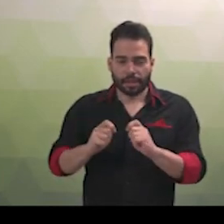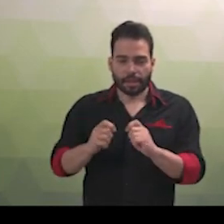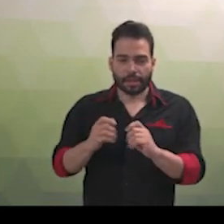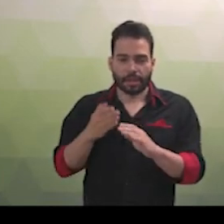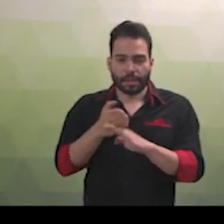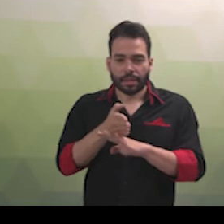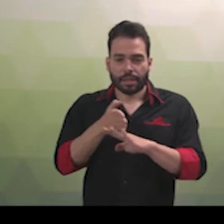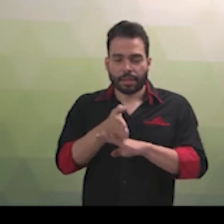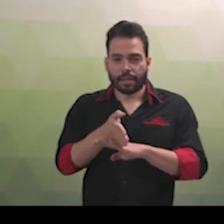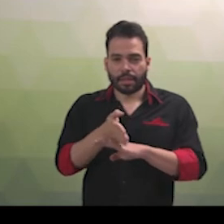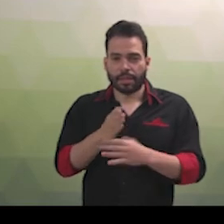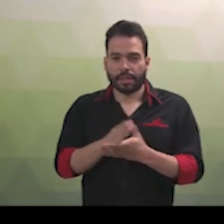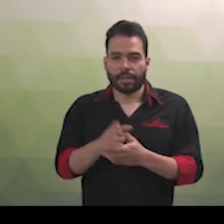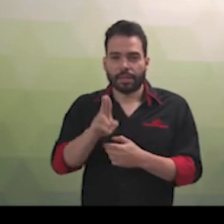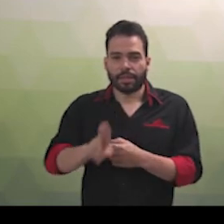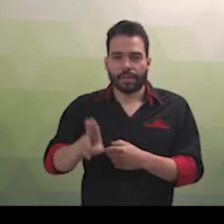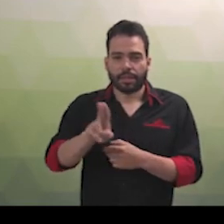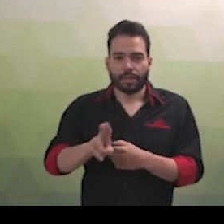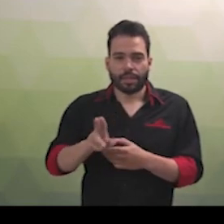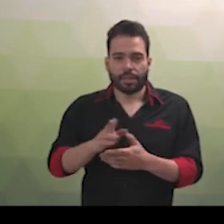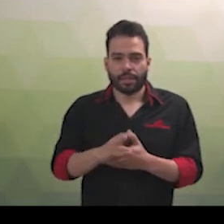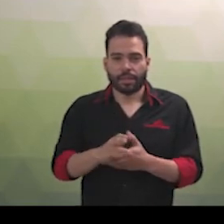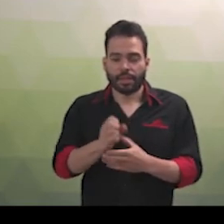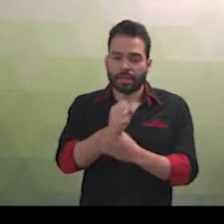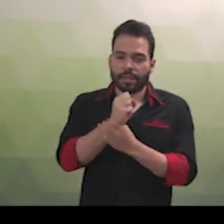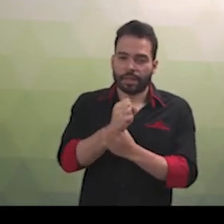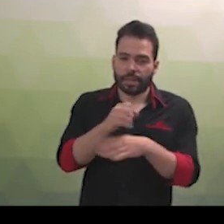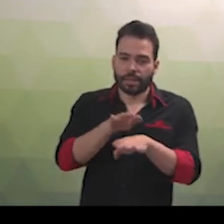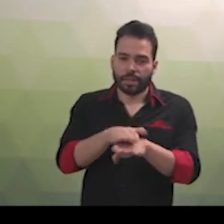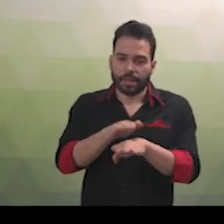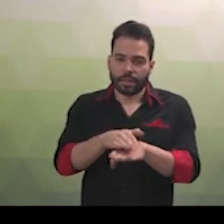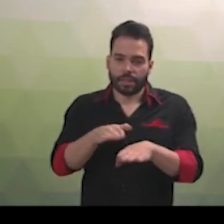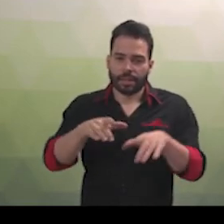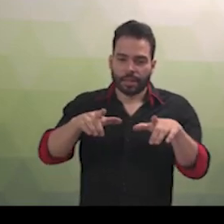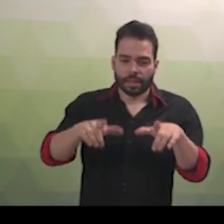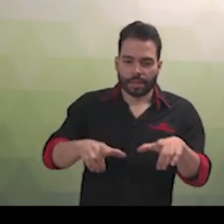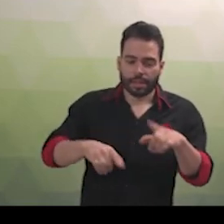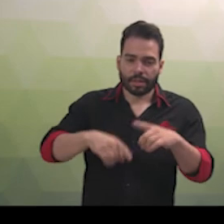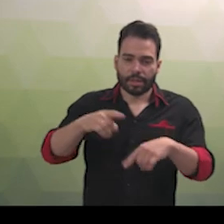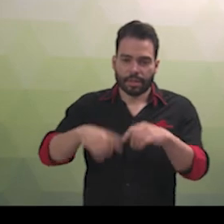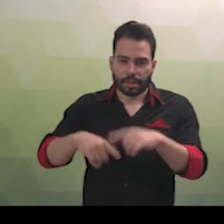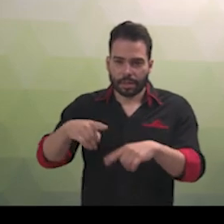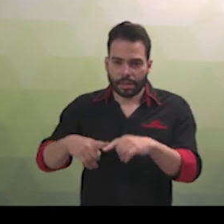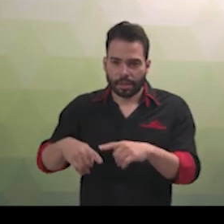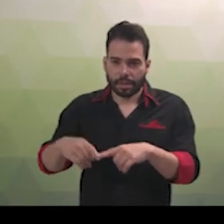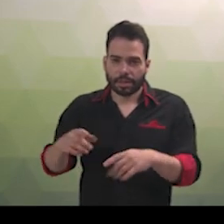de alcance para utilização, com segurança e autonomia de espaços, mobiliários, equipamentos